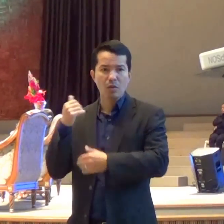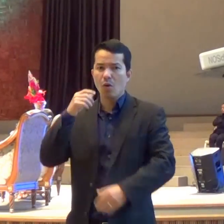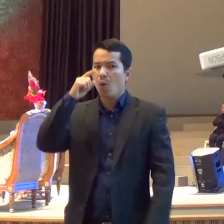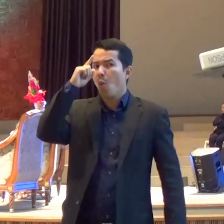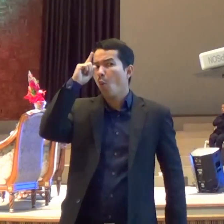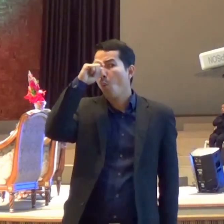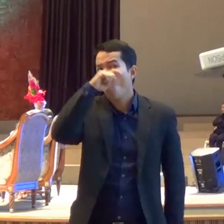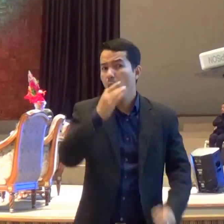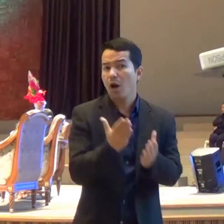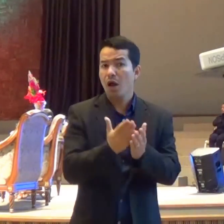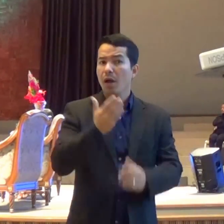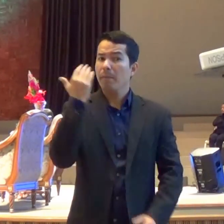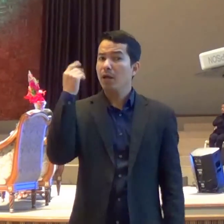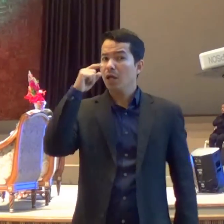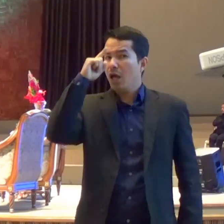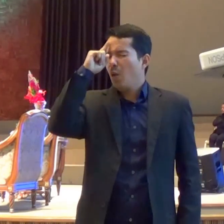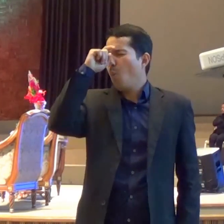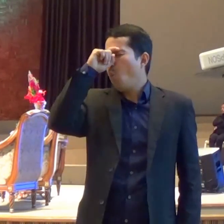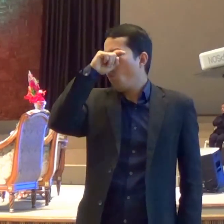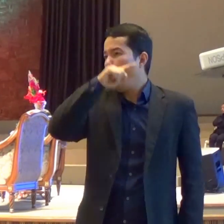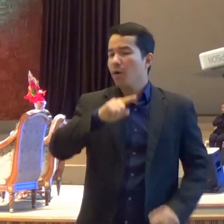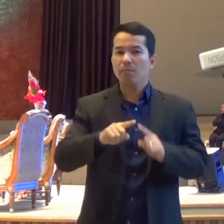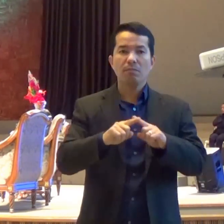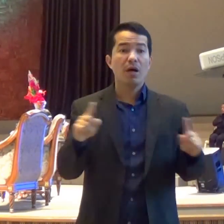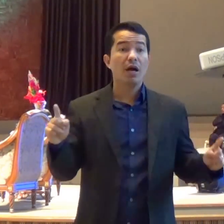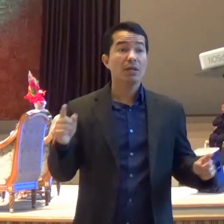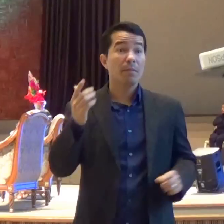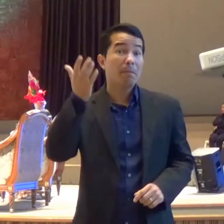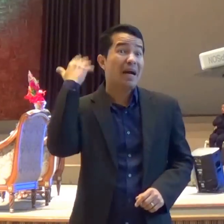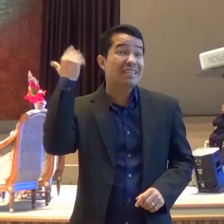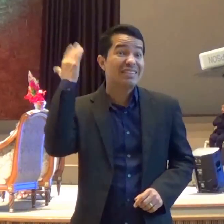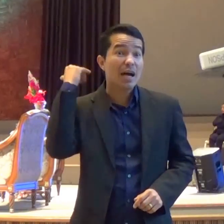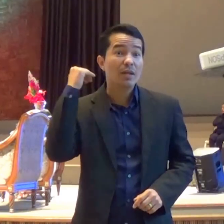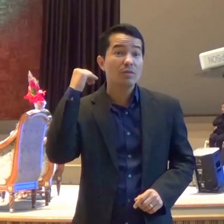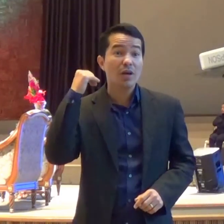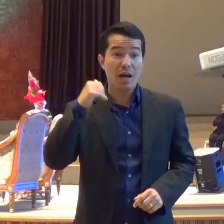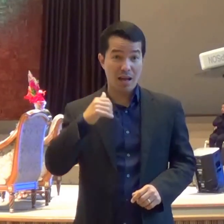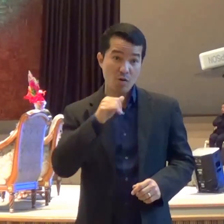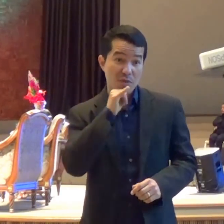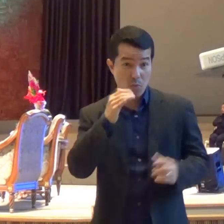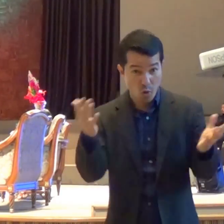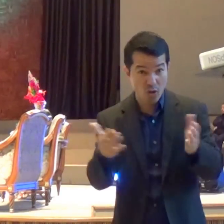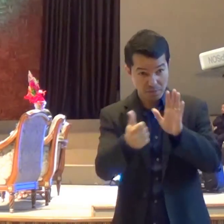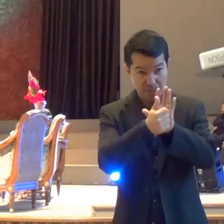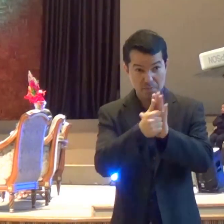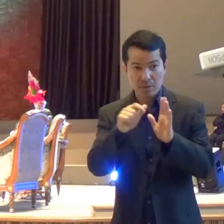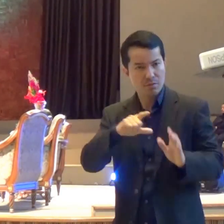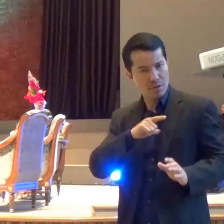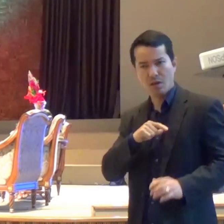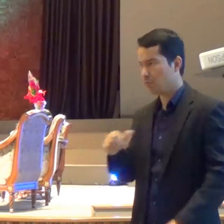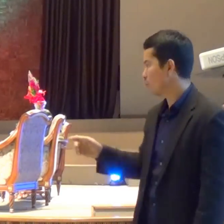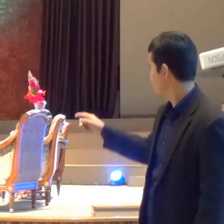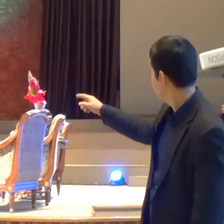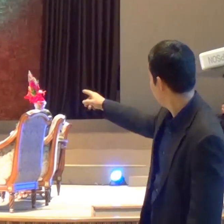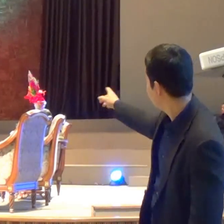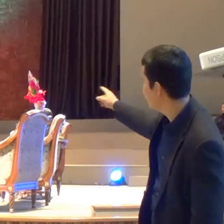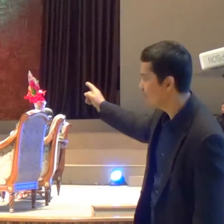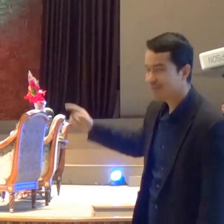Era feito Dentro Dentro das águas Do rio Que servia De água Servia de água Cidade